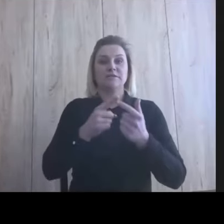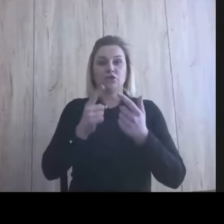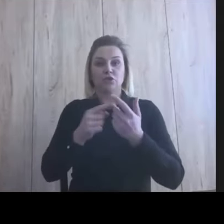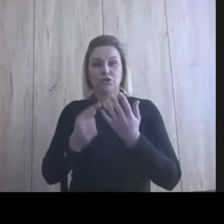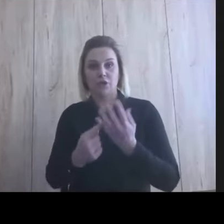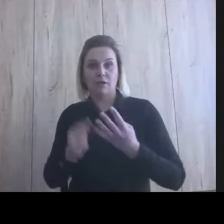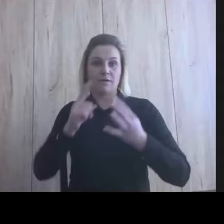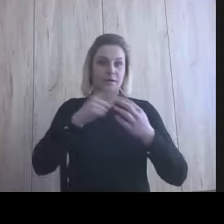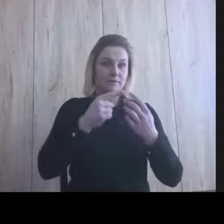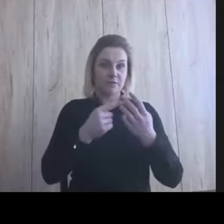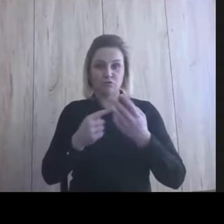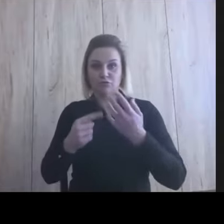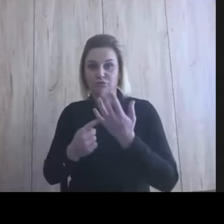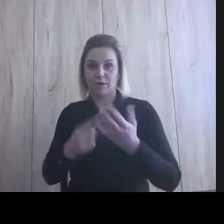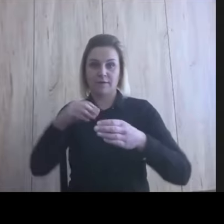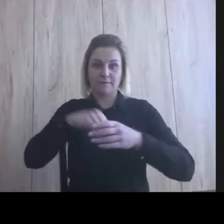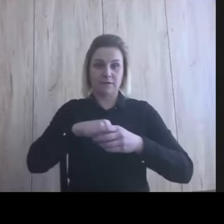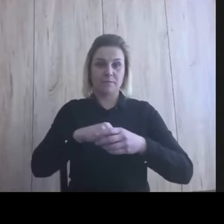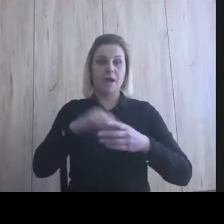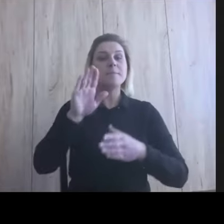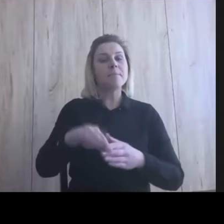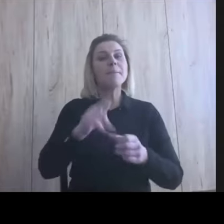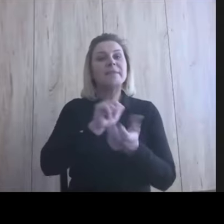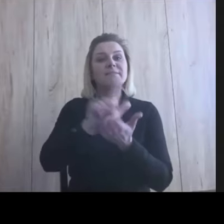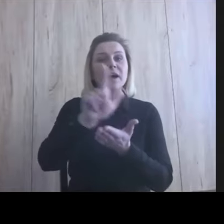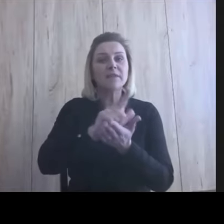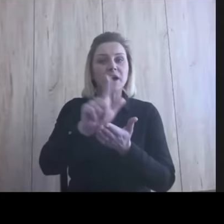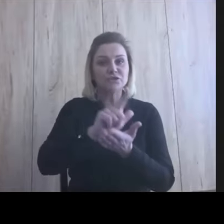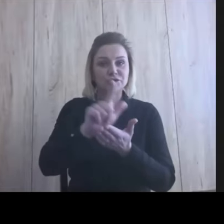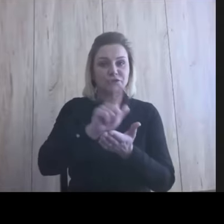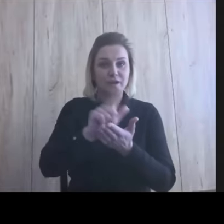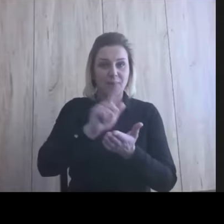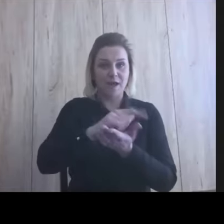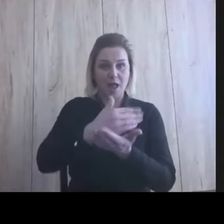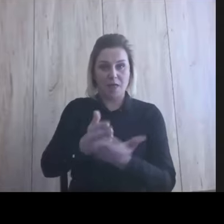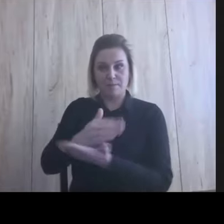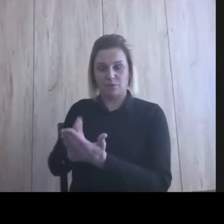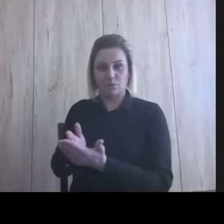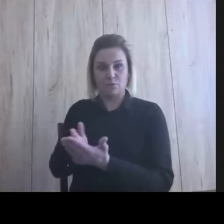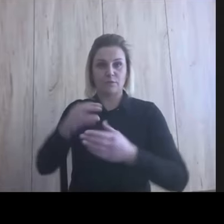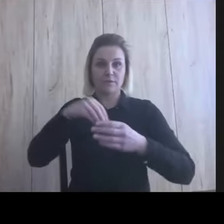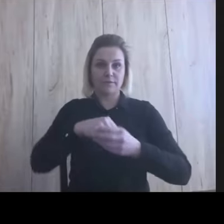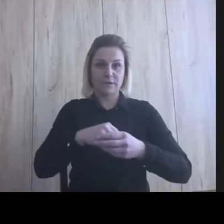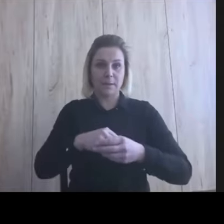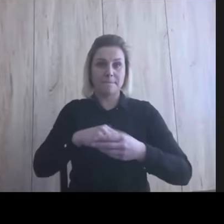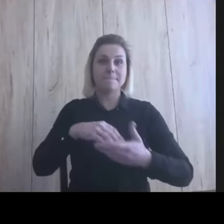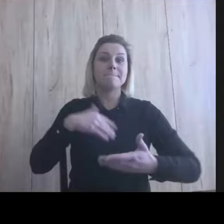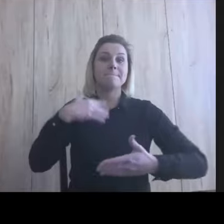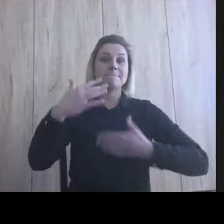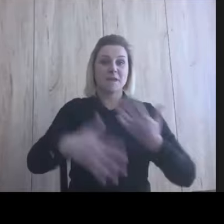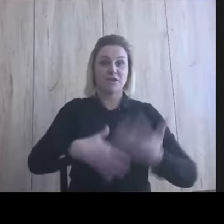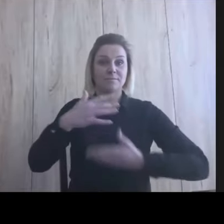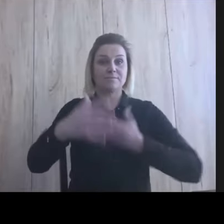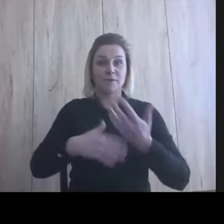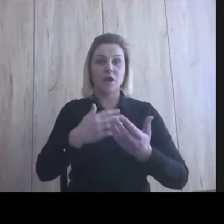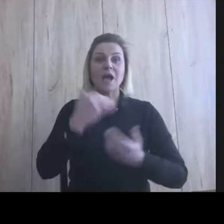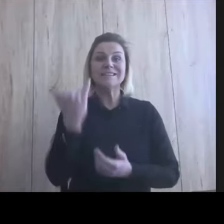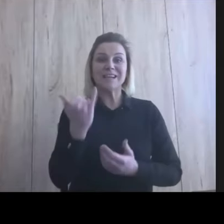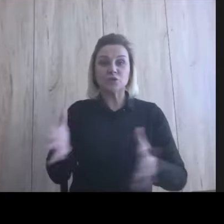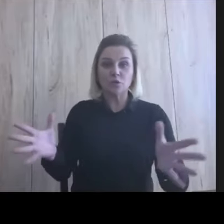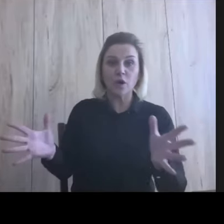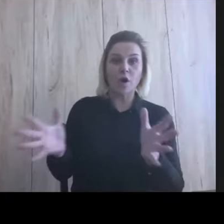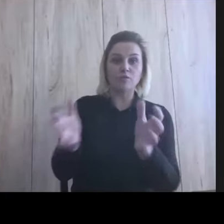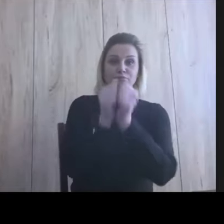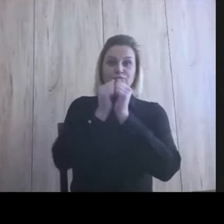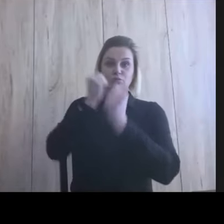cztery, raz, dwa, trzy, cztery. Więc mamy dwanaście elementów. Mieszamy, mieszamy, mieszamy. Dziecko znajduje